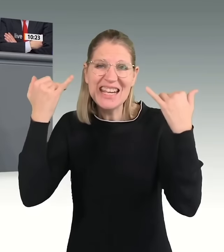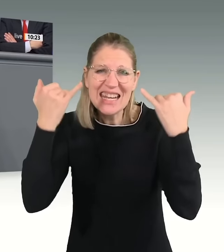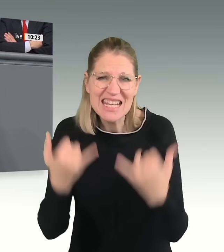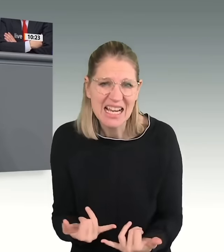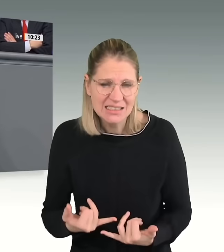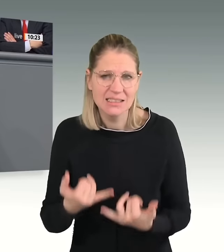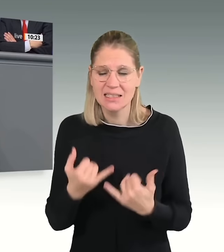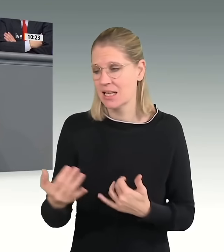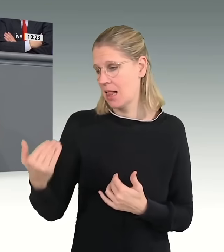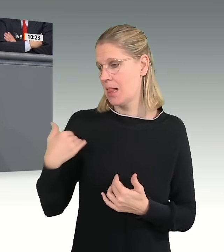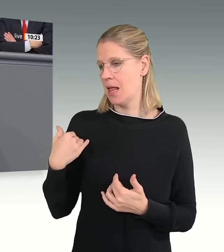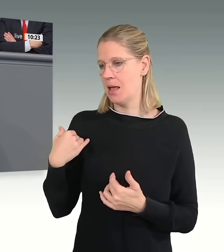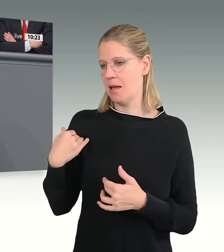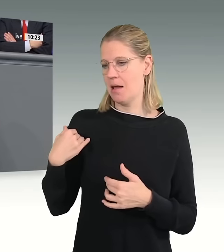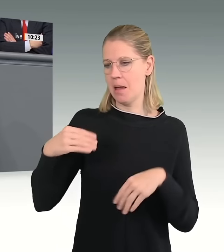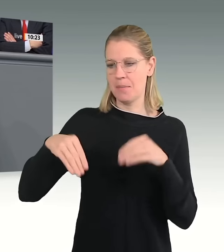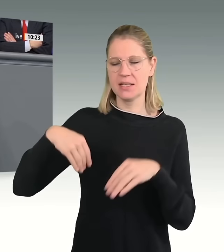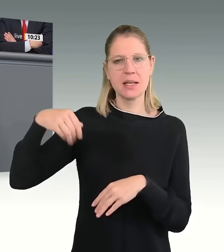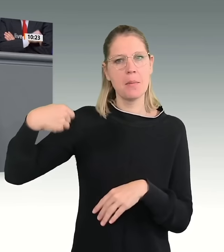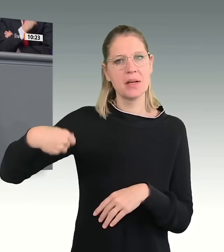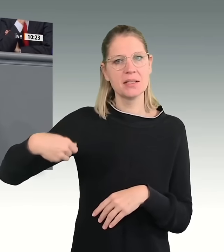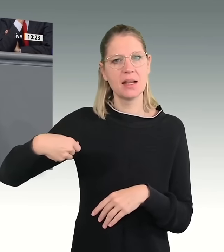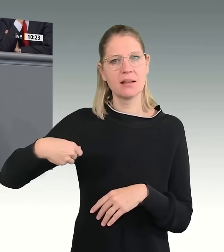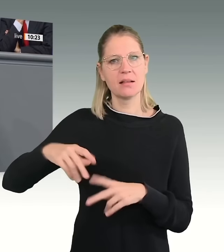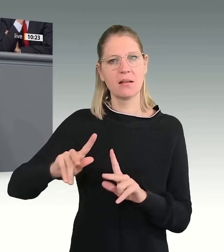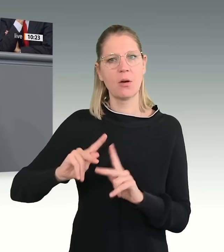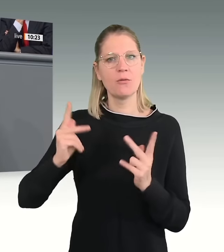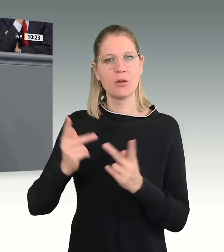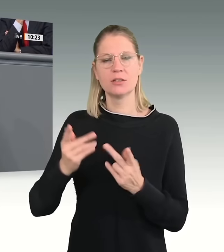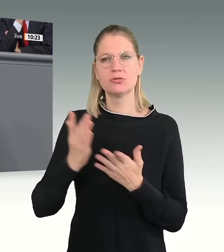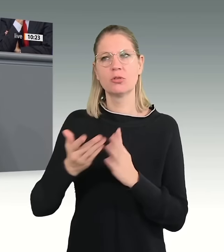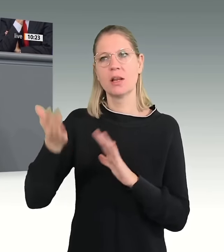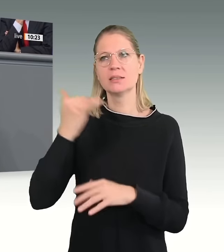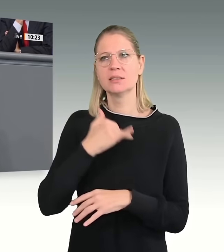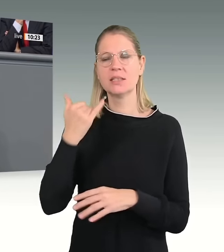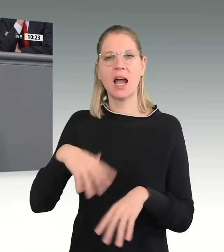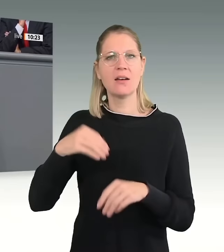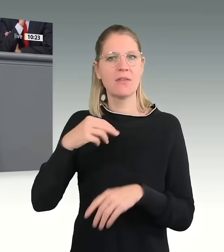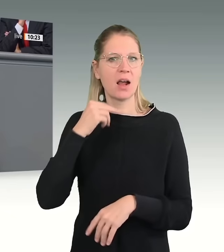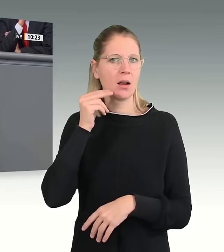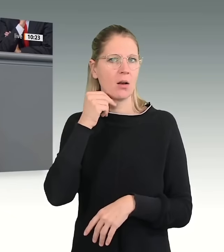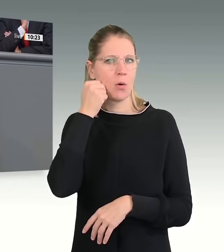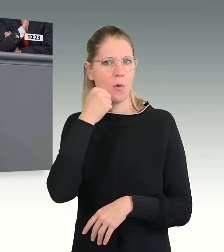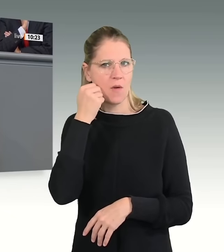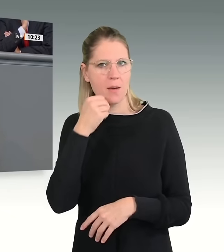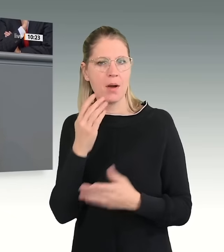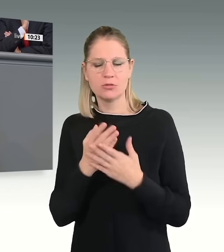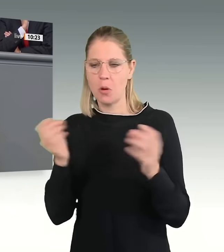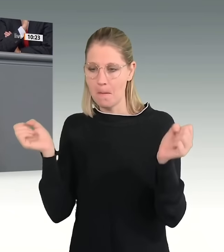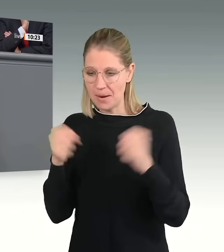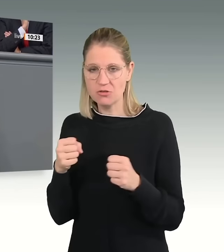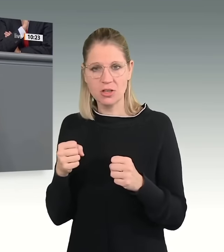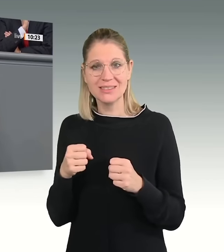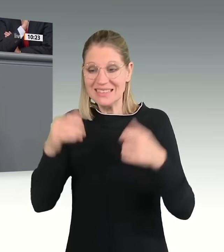was die Ministerpräsidentenkonferenz Anfang November letzten Jahres mit dem Bundeskanzler beschlossen hat, was wir lange